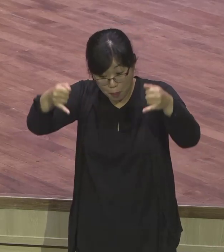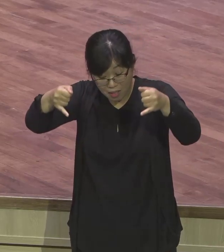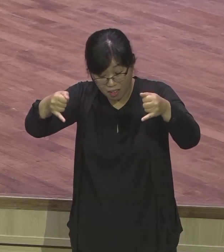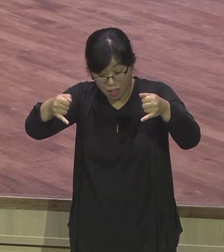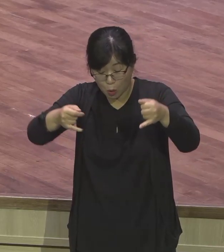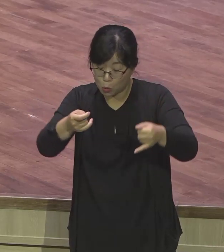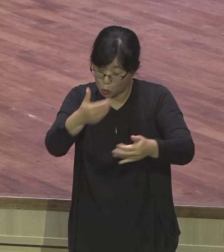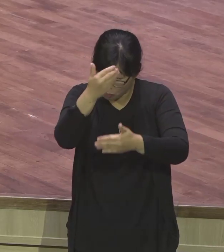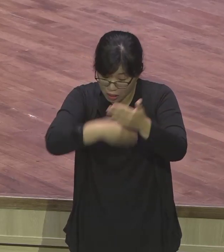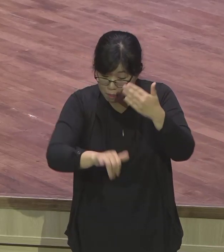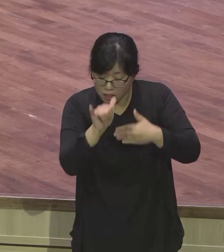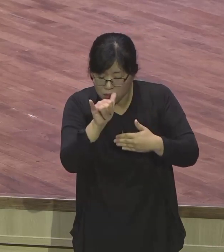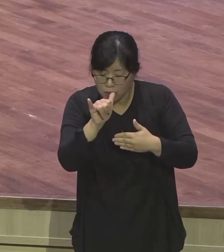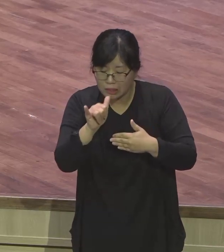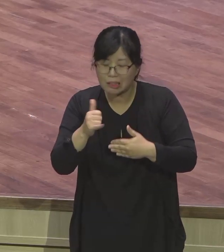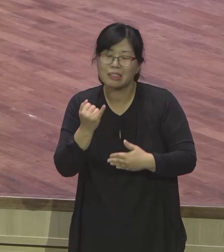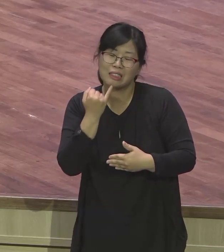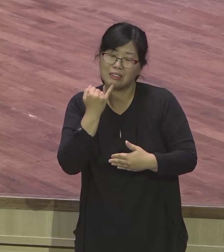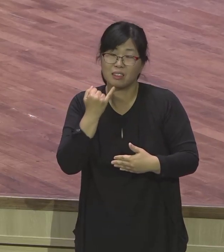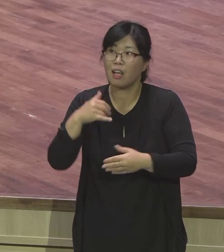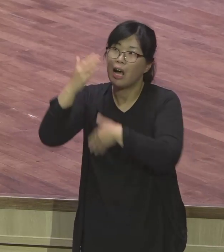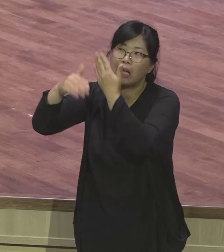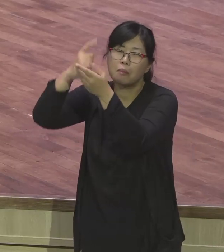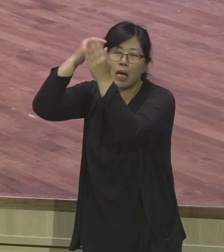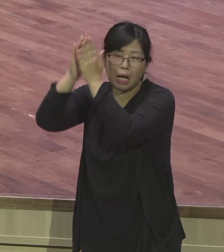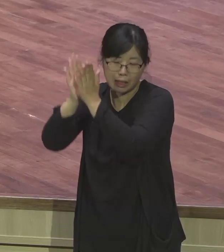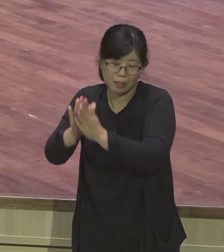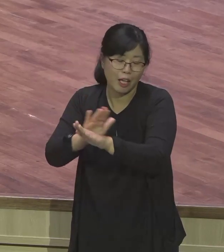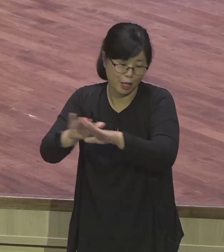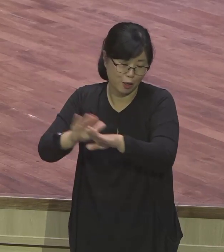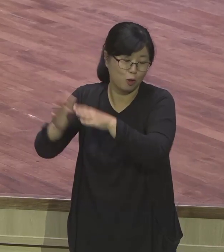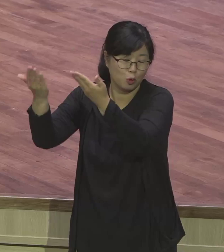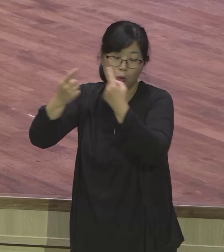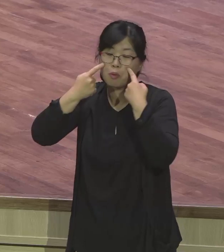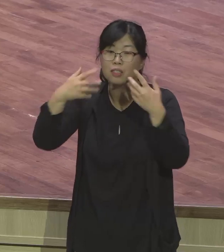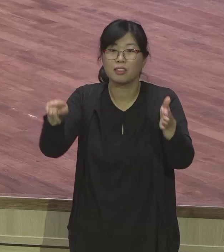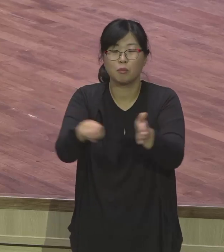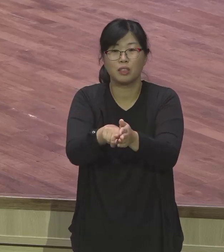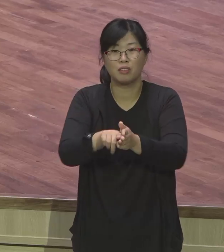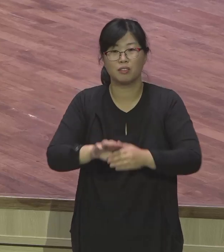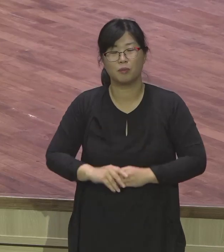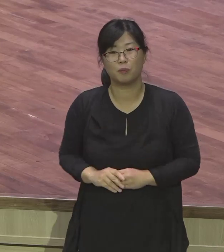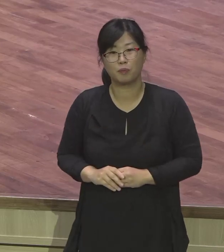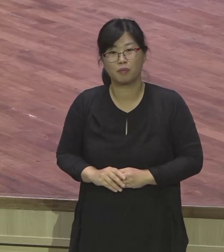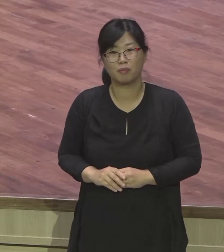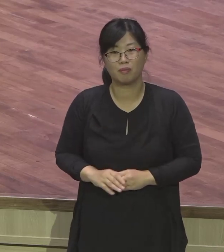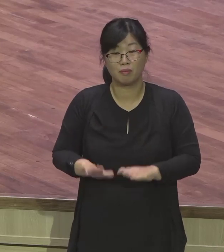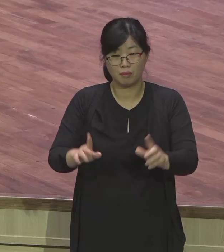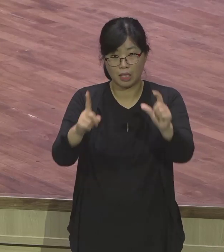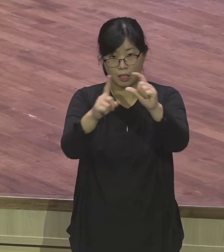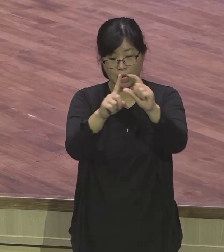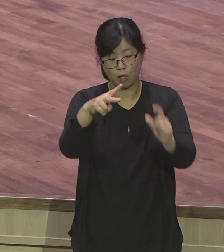도구는 쓰다 버리면 끝나는 거예요. 도구가 무슨 자랑하고 큰소리 칩니까. 도구는 도구일 뿐이지. 하나님의 도구다.